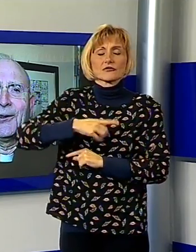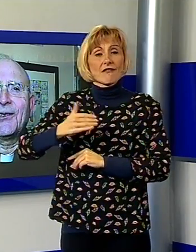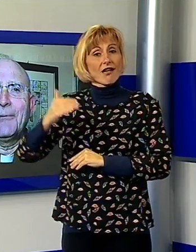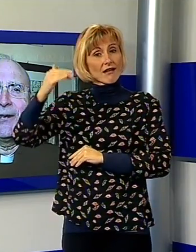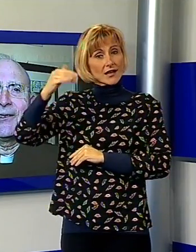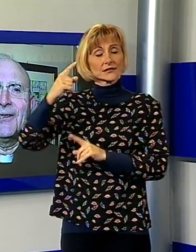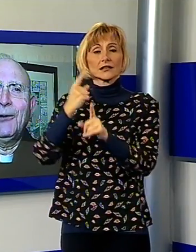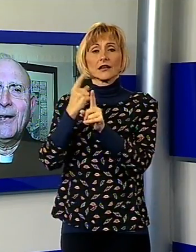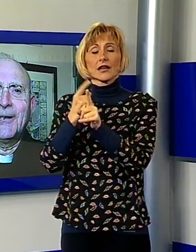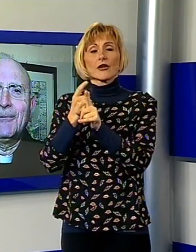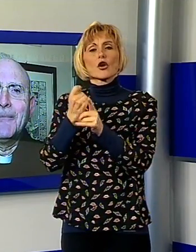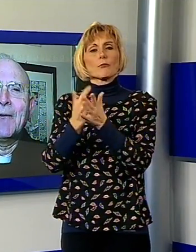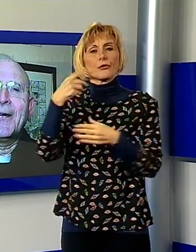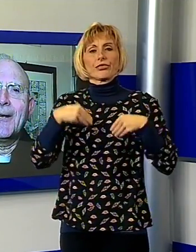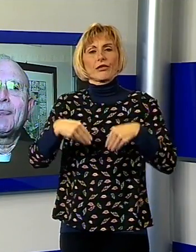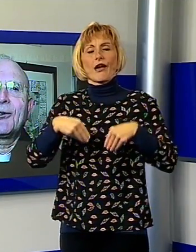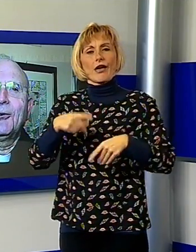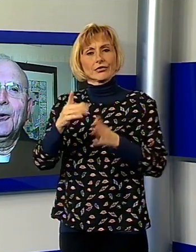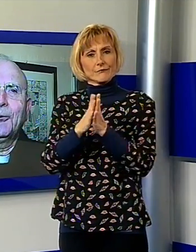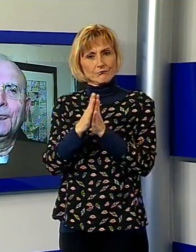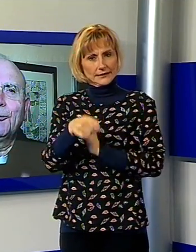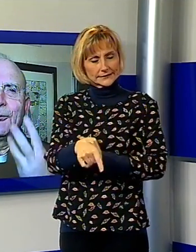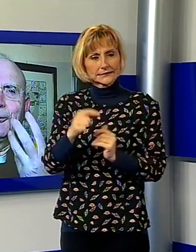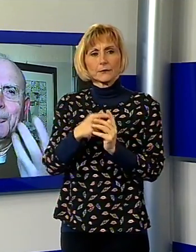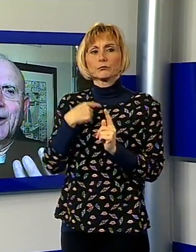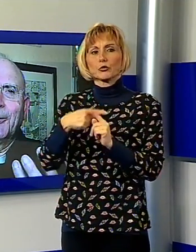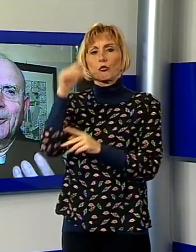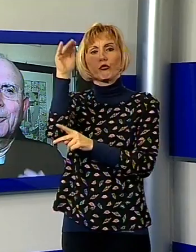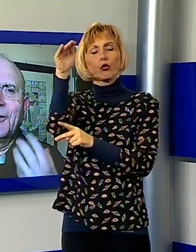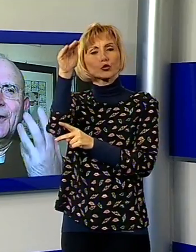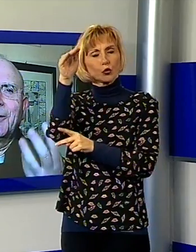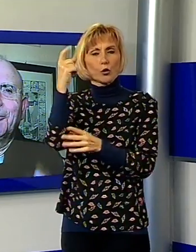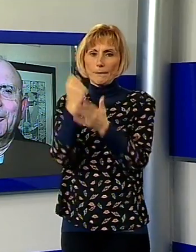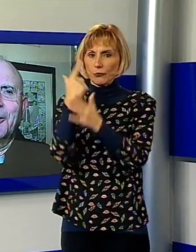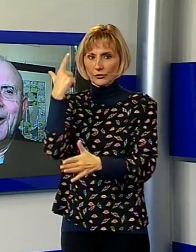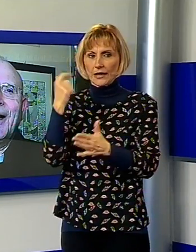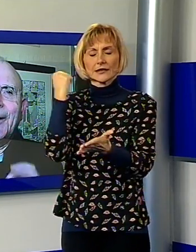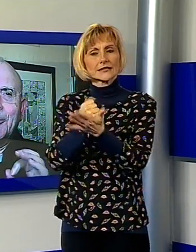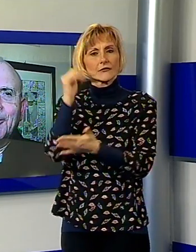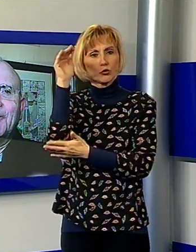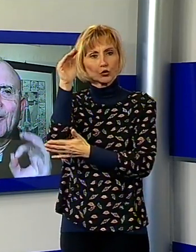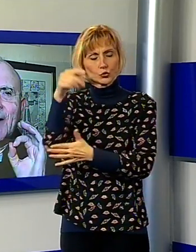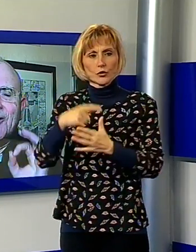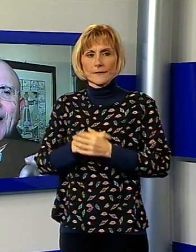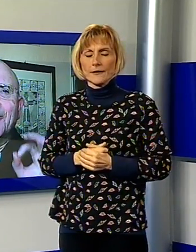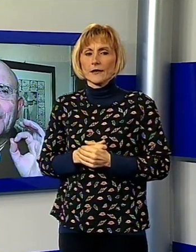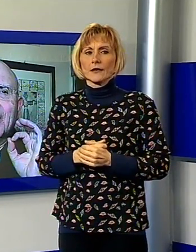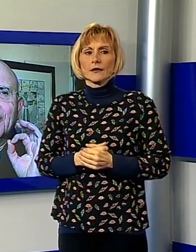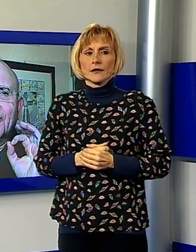sono estremamente significativi e sono un futuro per loro, un segno di futuro. Non facciamo, non